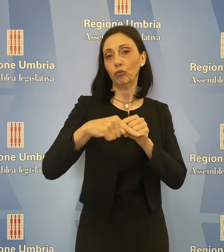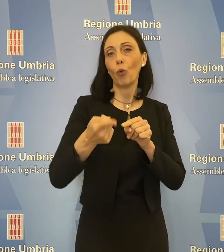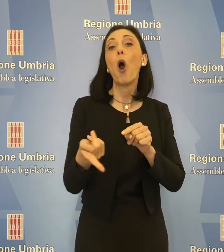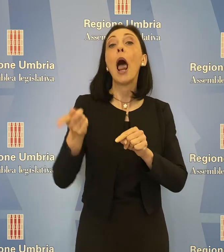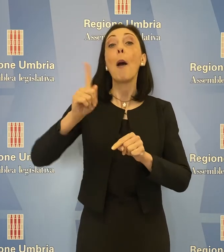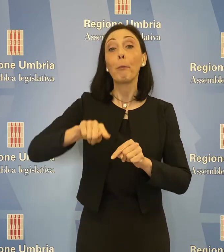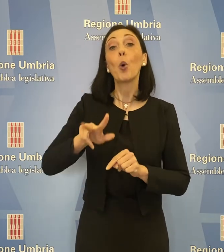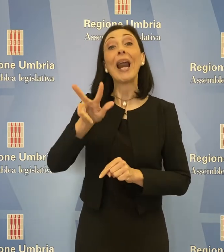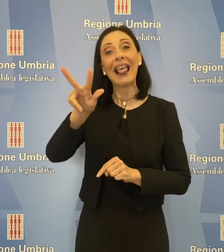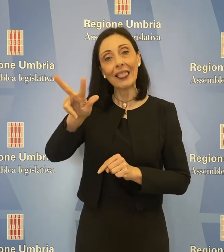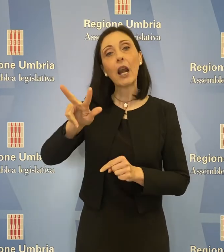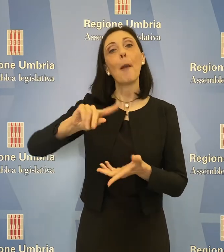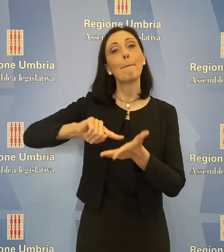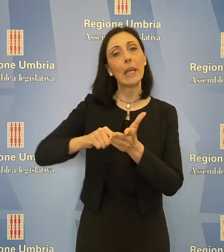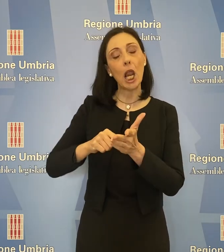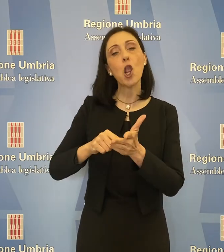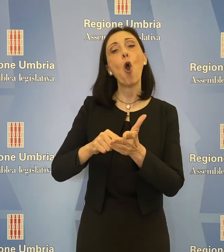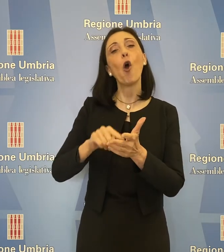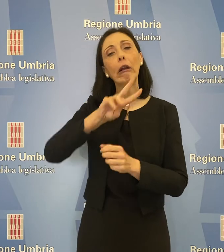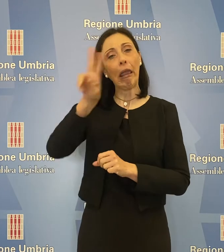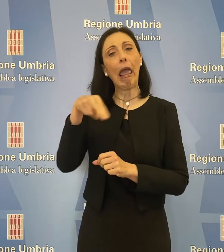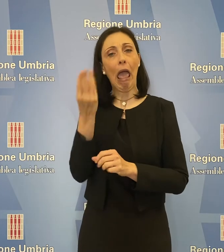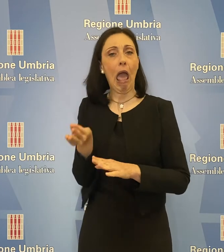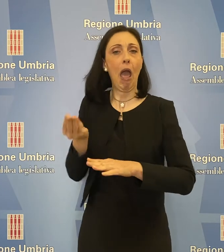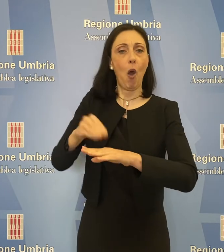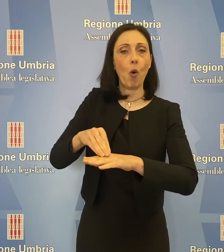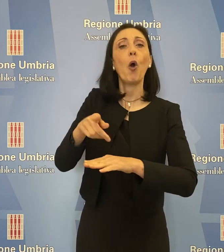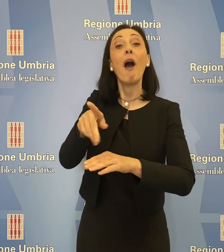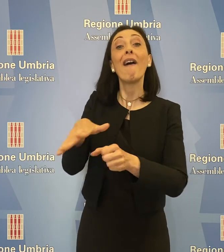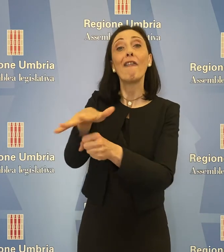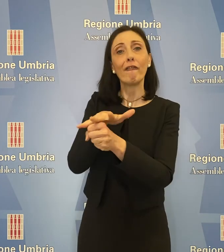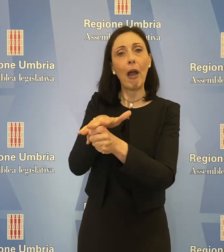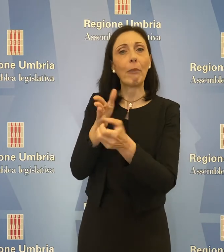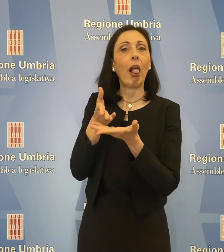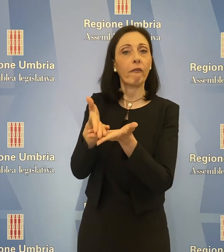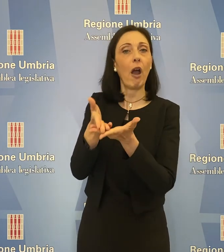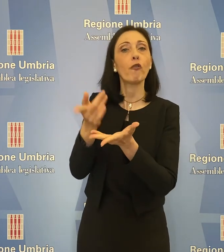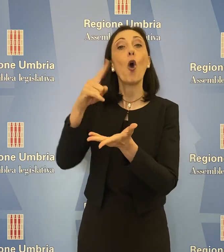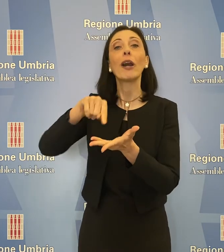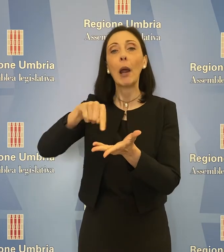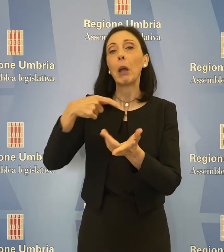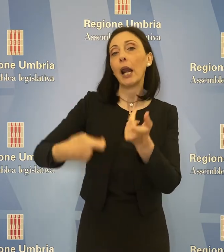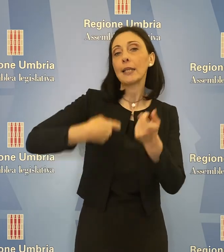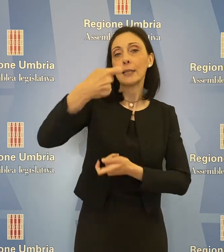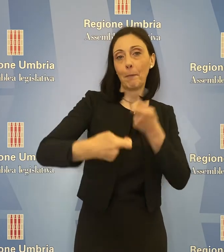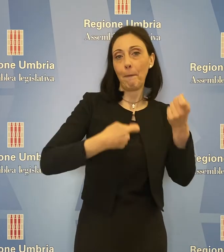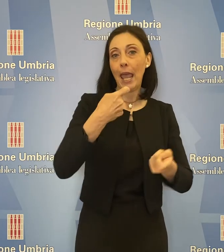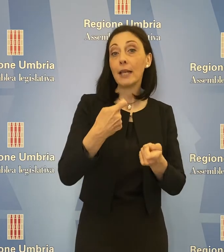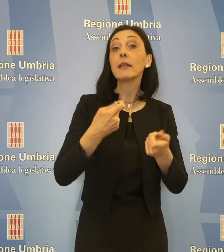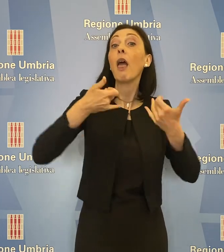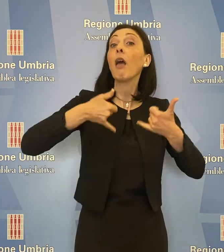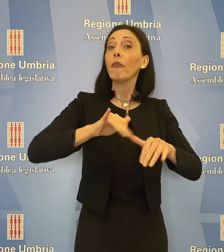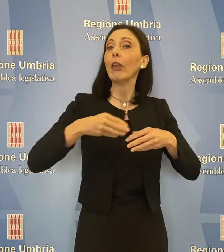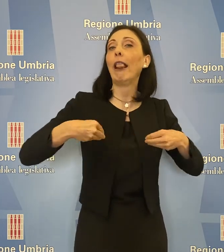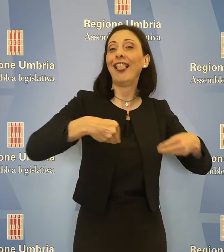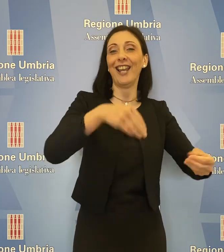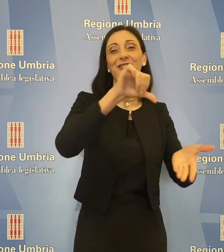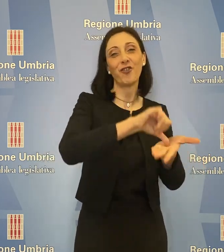3.000.000 euro, infine, sono stati previsti in favore delle famiglie per sostenere le spese per la partecipazione dei propri figli ai